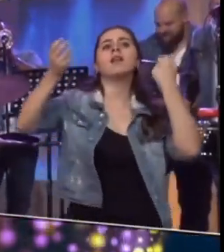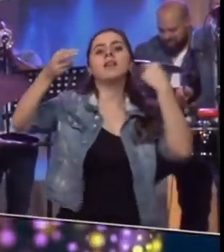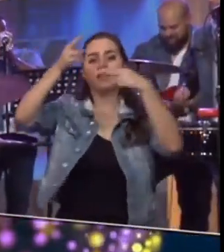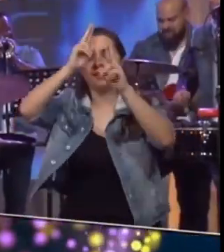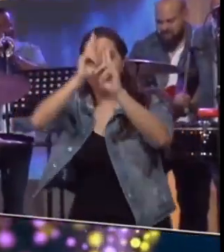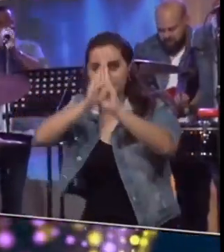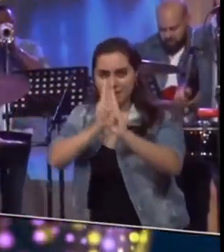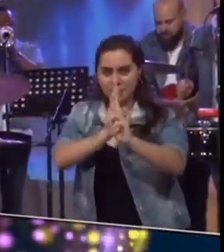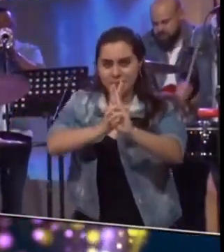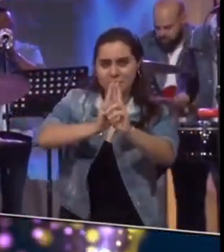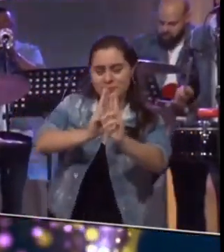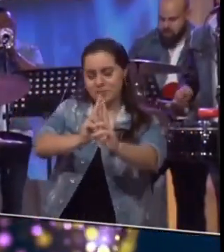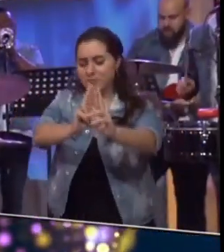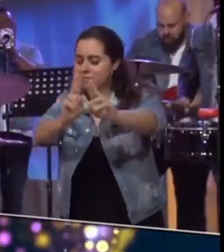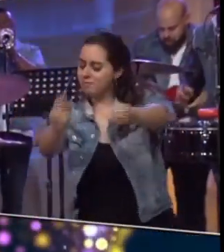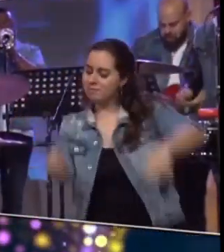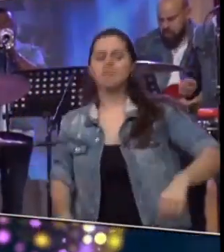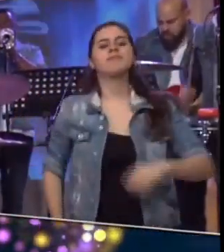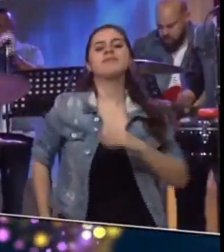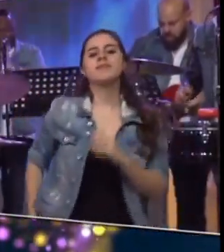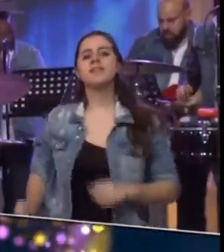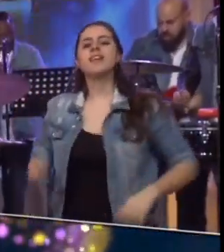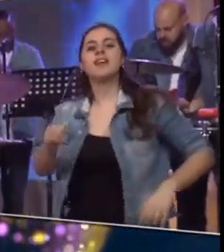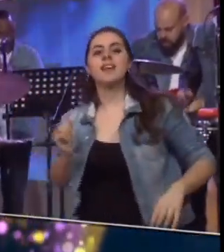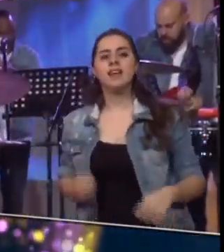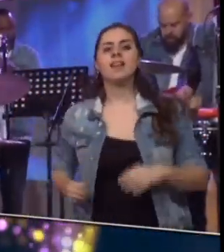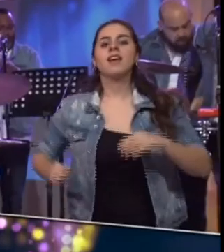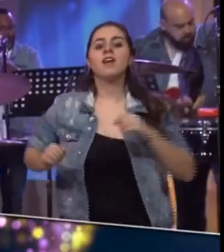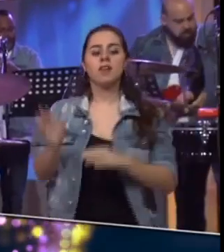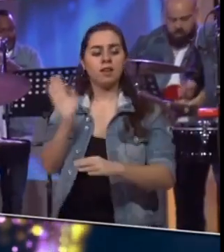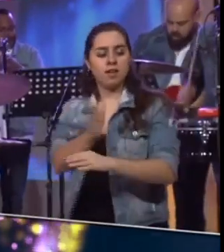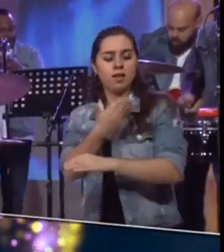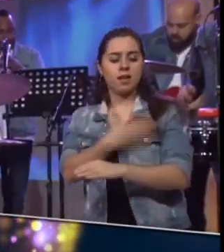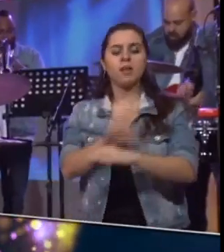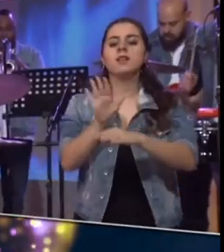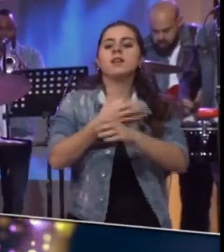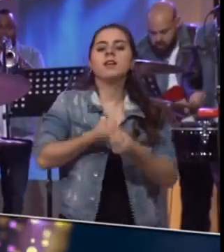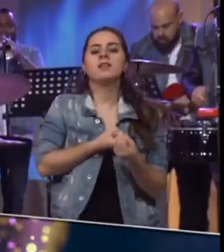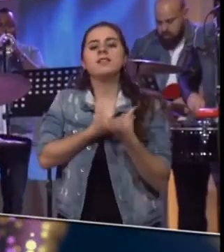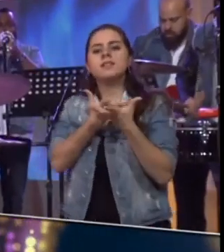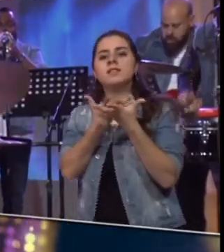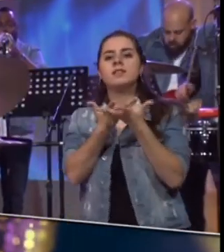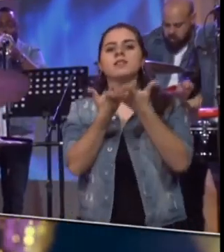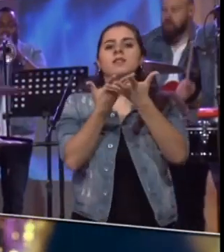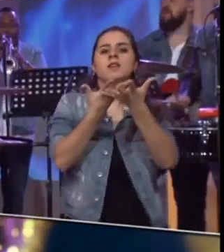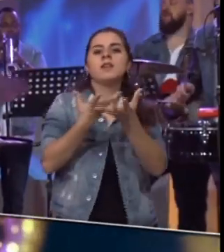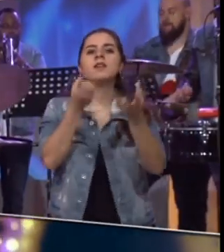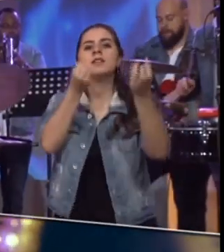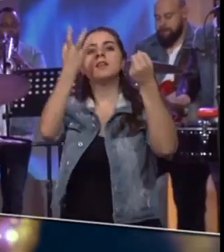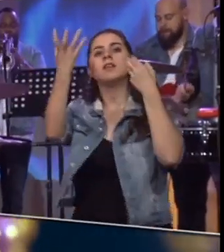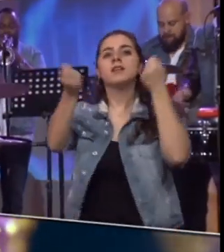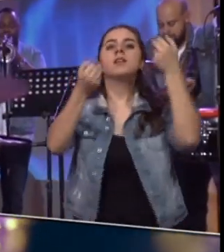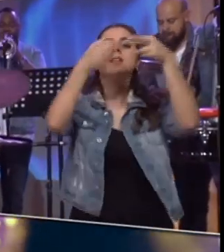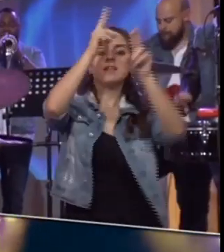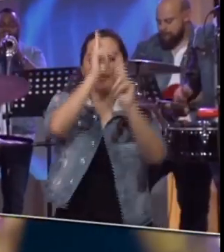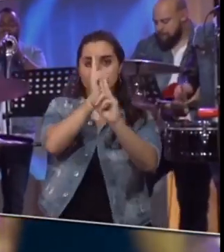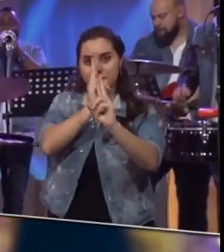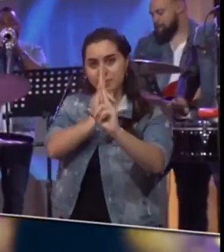a ti Quiero cantar esta canción Quiero dedicártela a ti